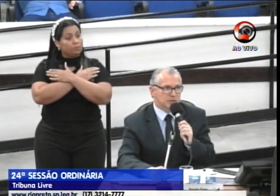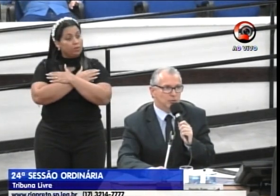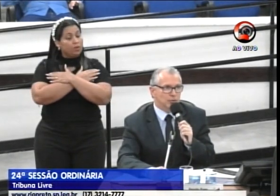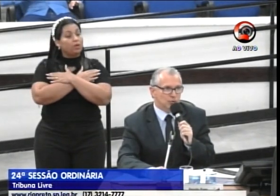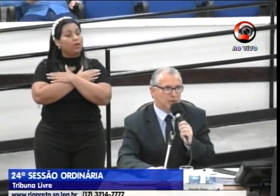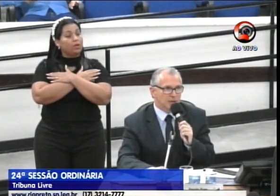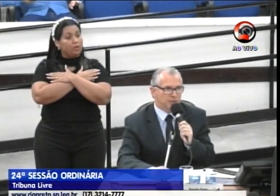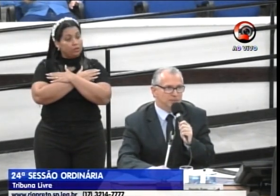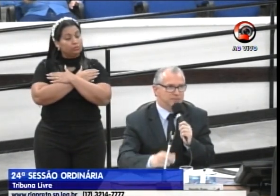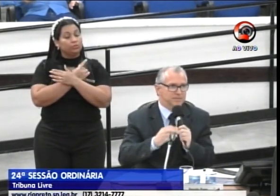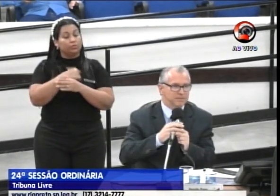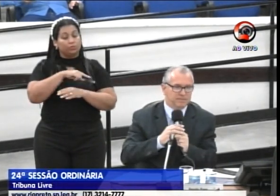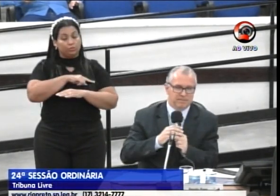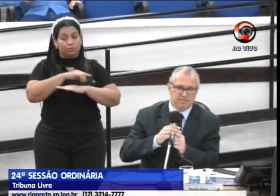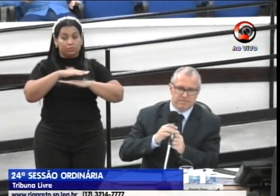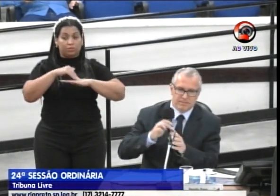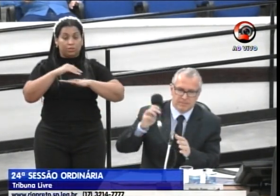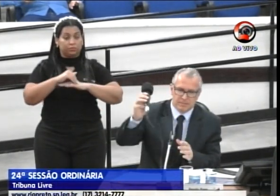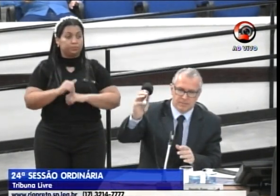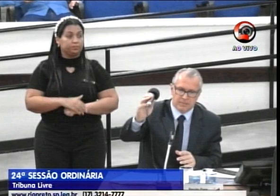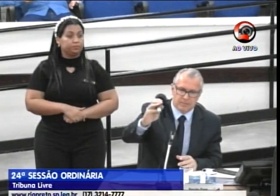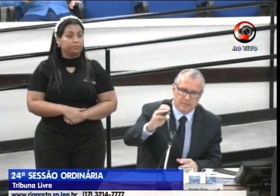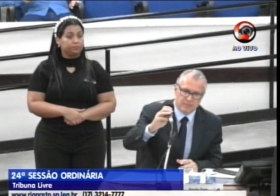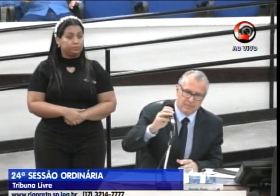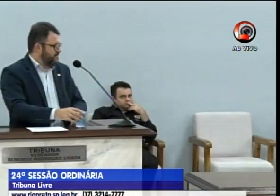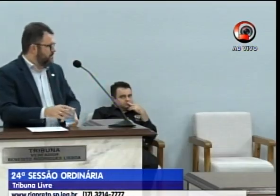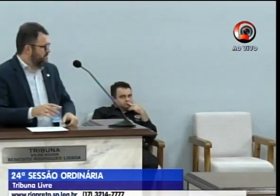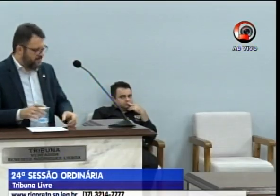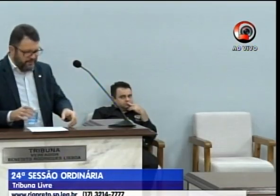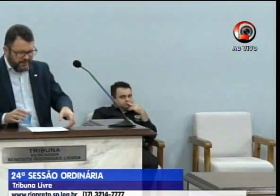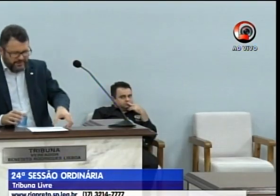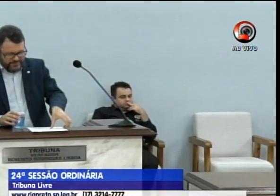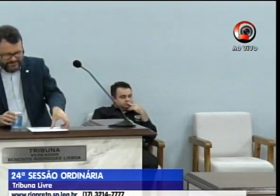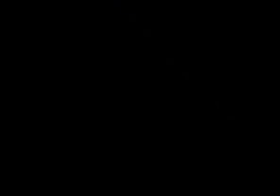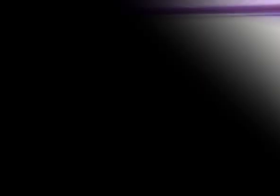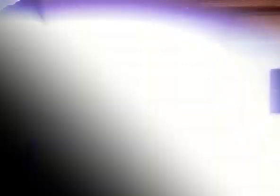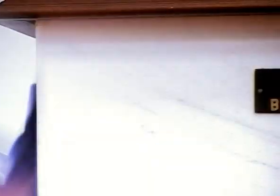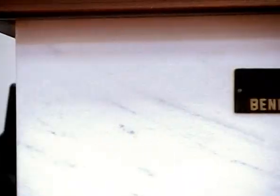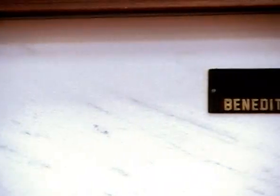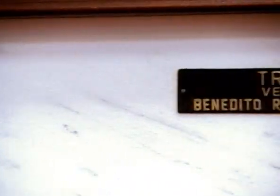admiração e o nosso carinho. Ok. Obrigado. Obrigado, doutor Fernando. Obrigado.